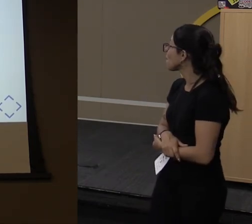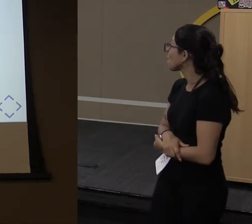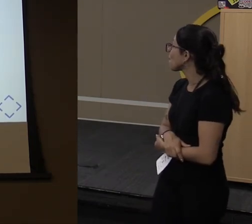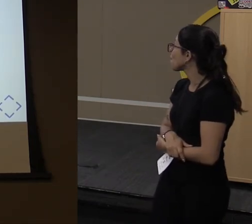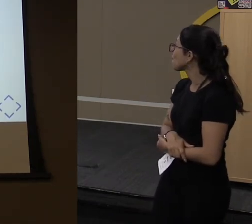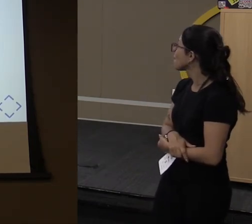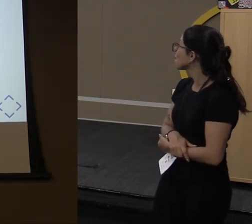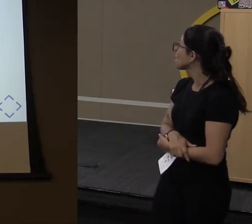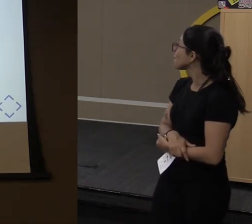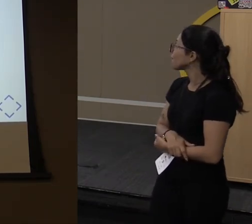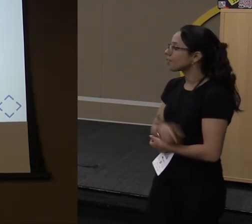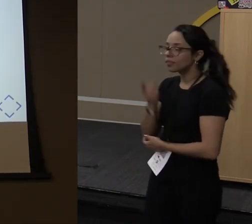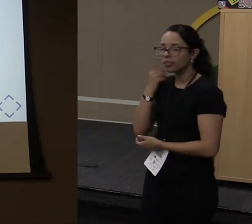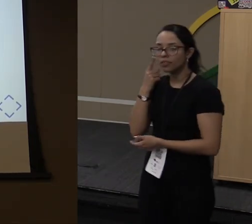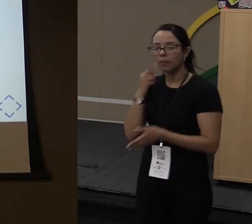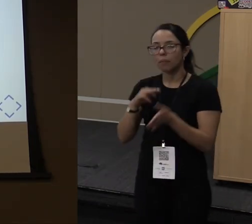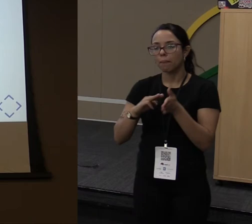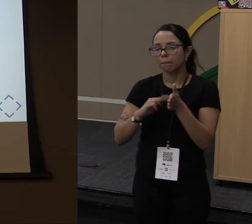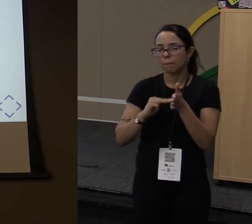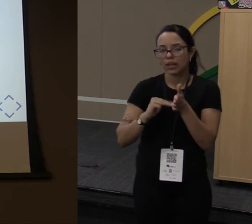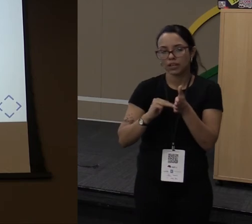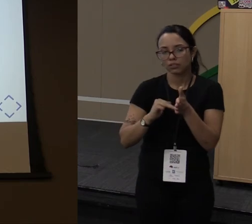Vamos ver mais métodos, né? Mais métodos.